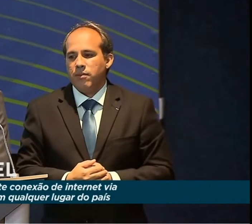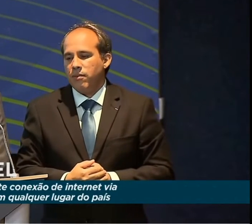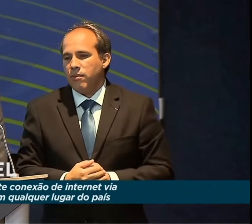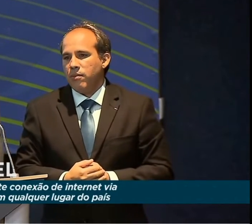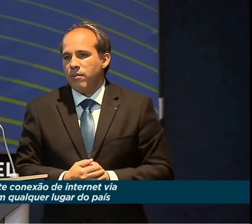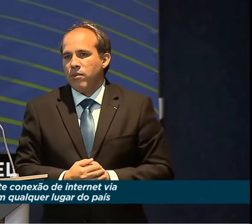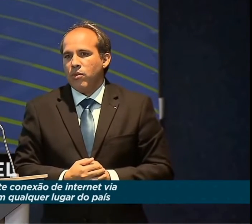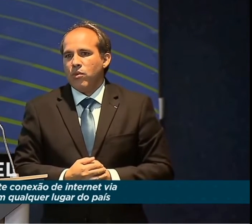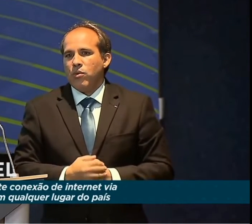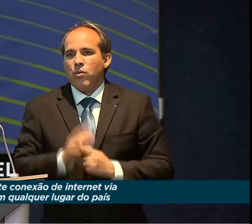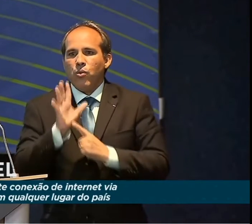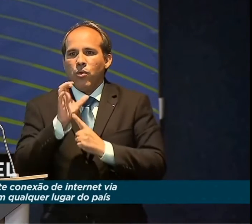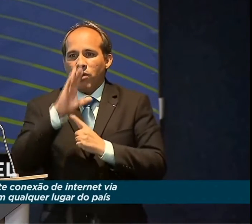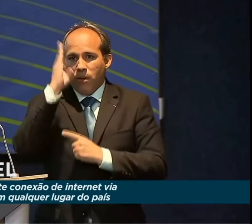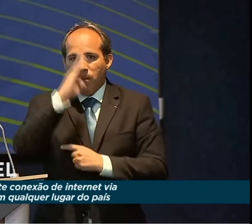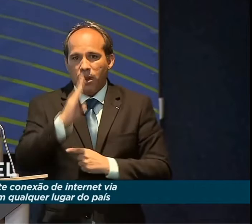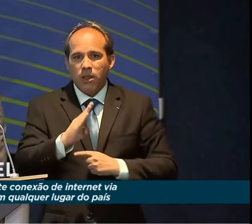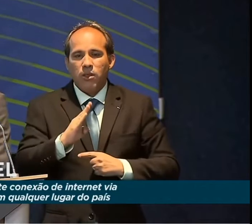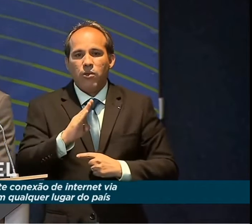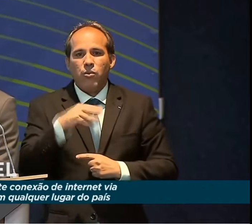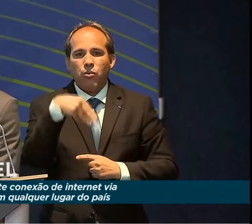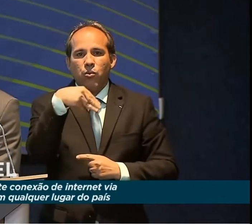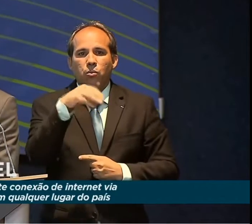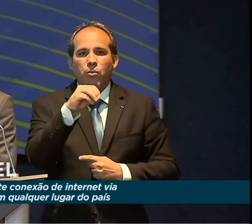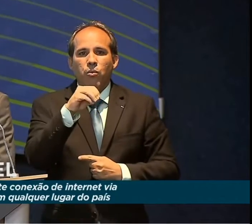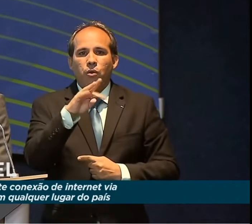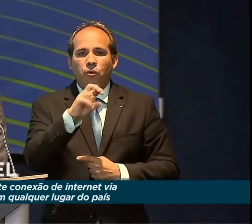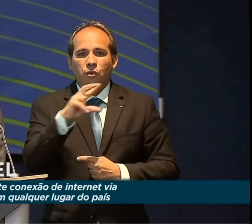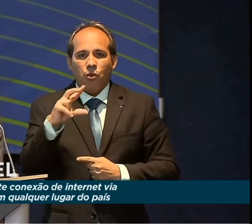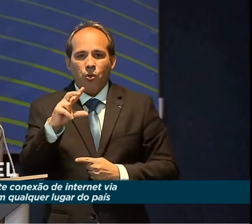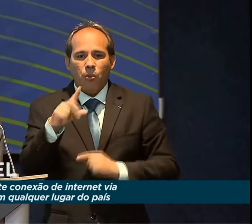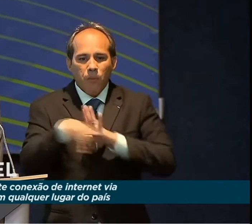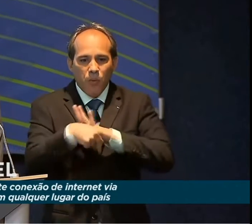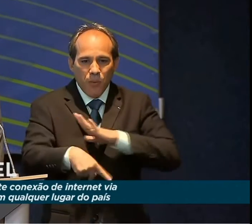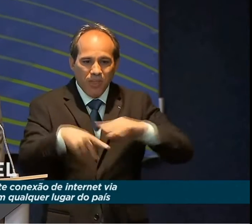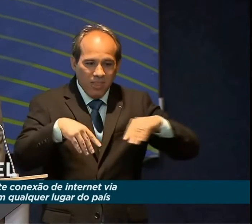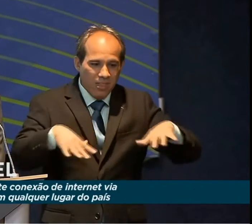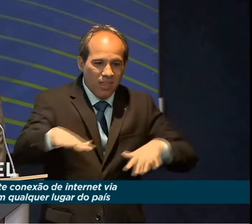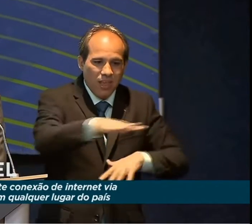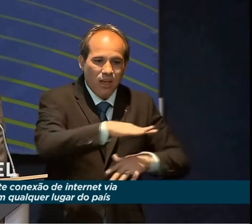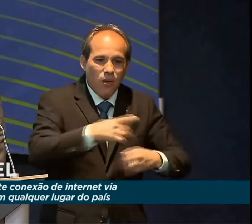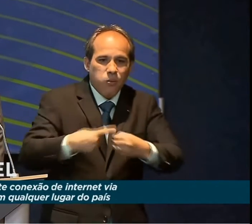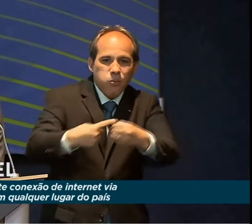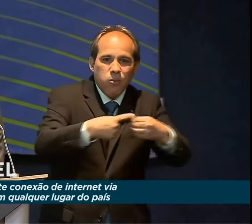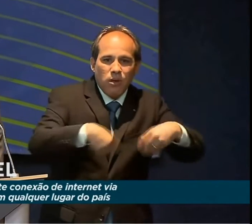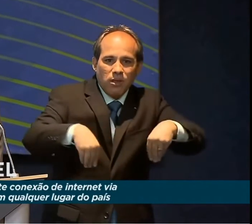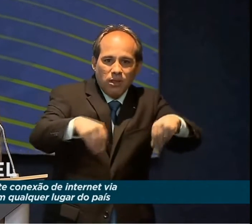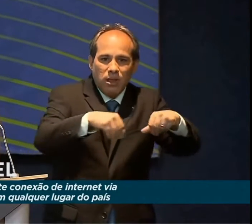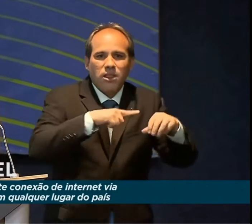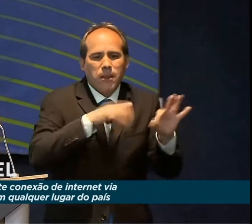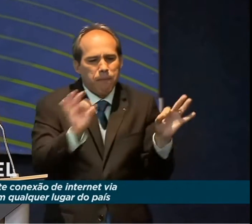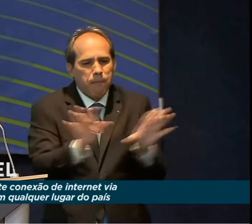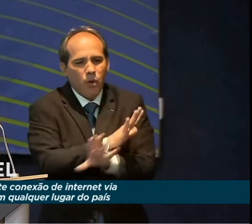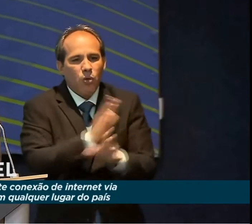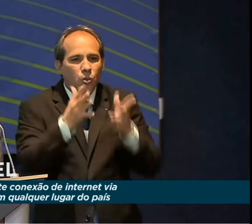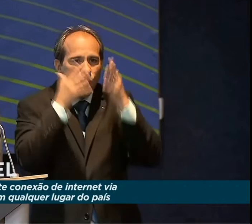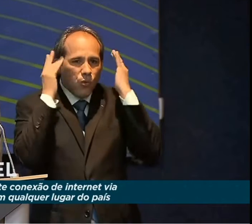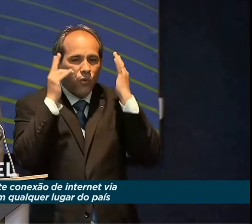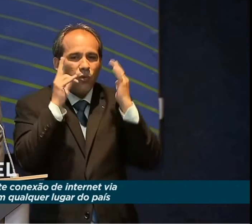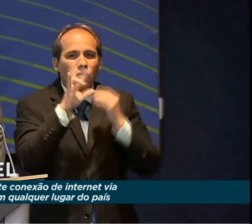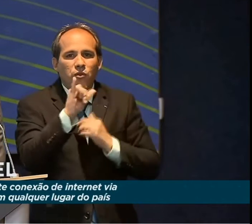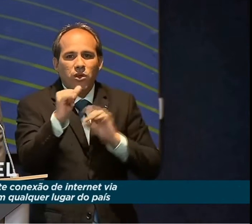O Wi-Fi Brasil móvel, terrestre, já vem pronto para termos velocidades via banda CA,